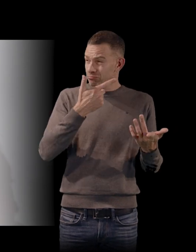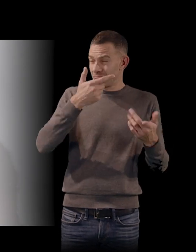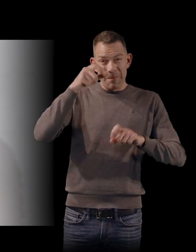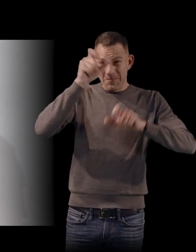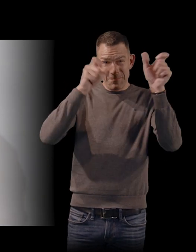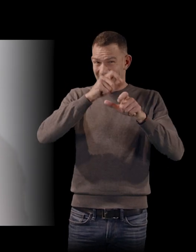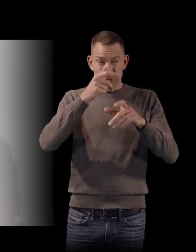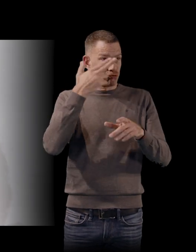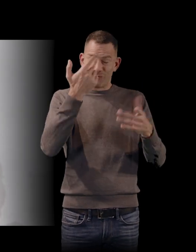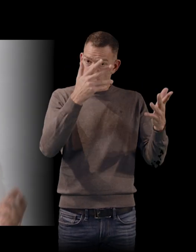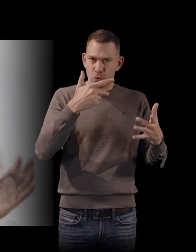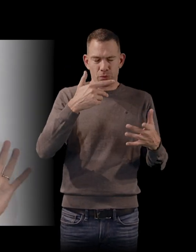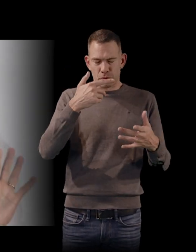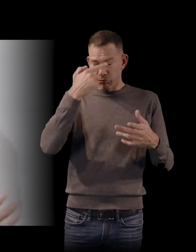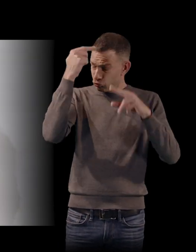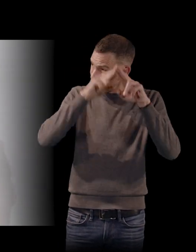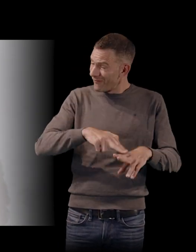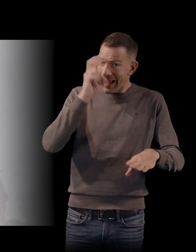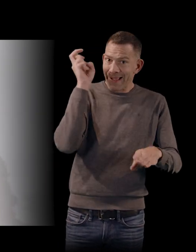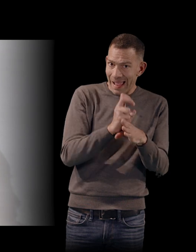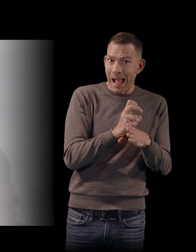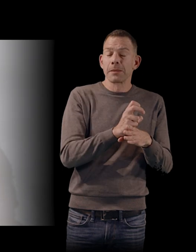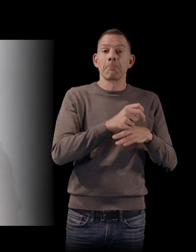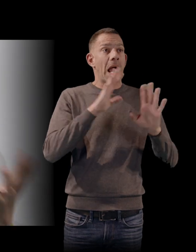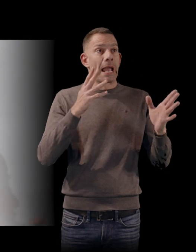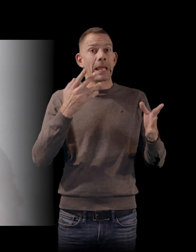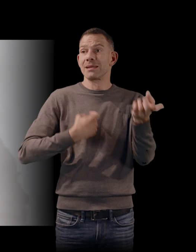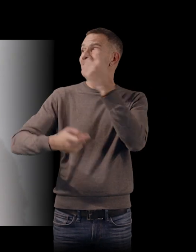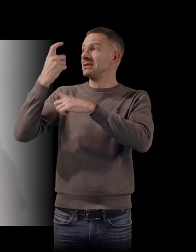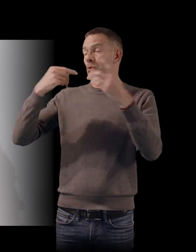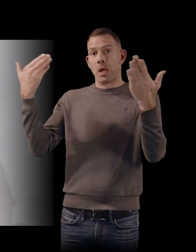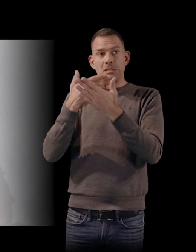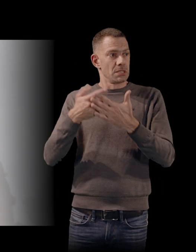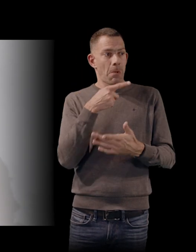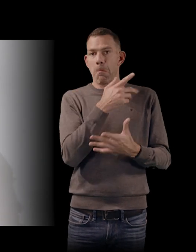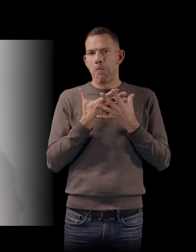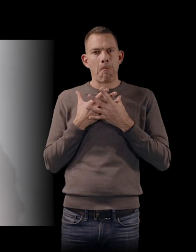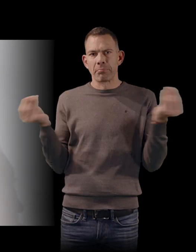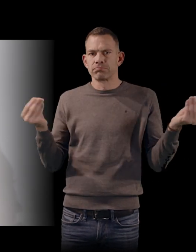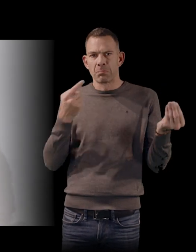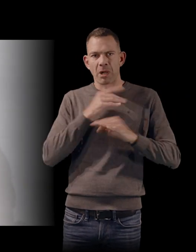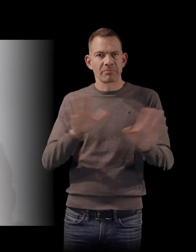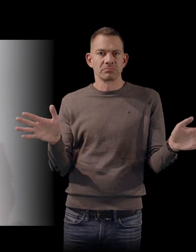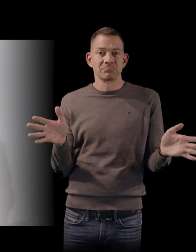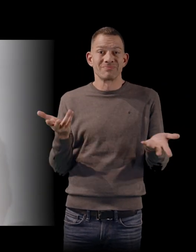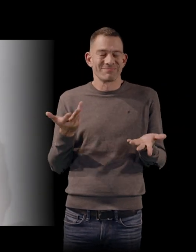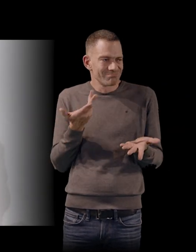spectateurs. Et en revanche, a complètement disparu de l'histoire officielle du cinéma par la suite. Donc tout ça, c'est des choses